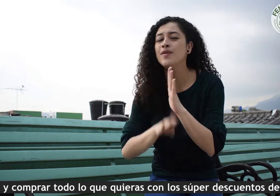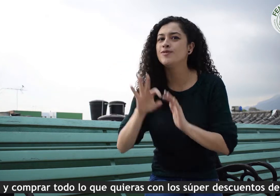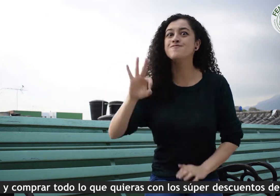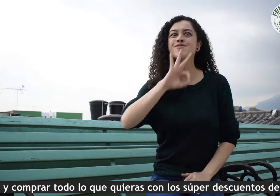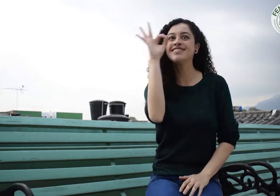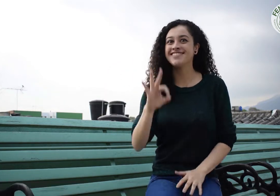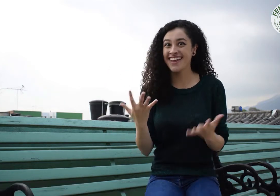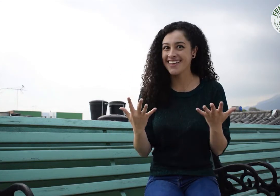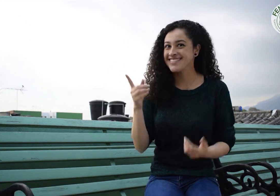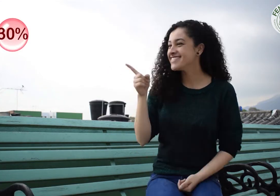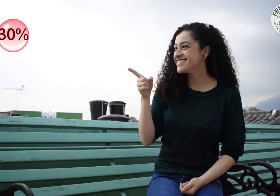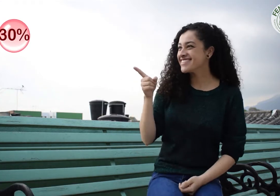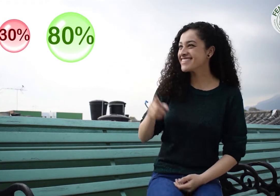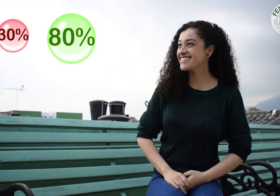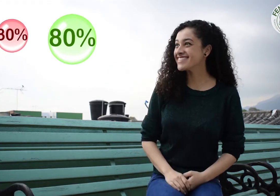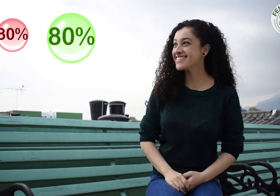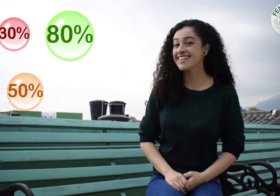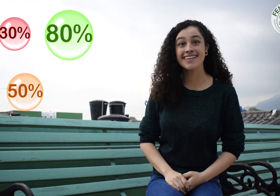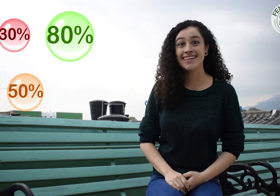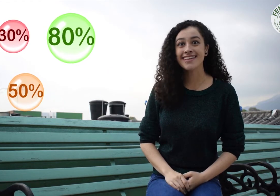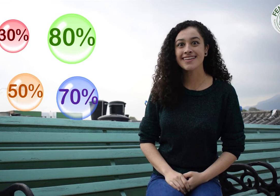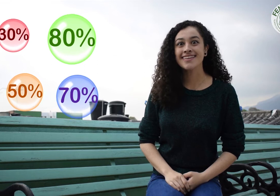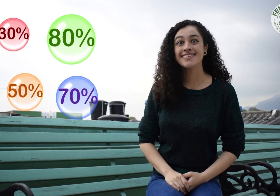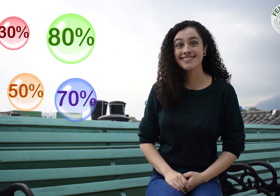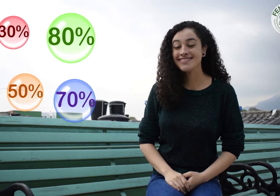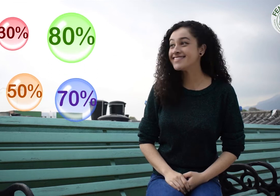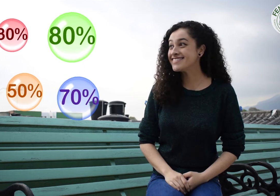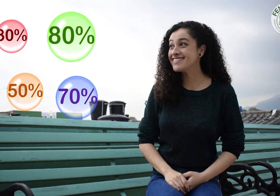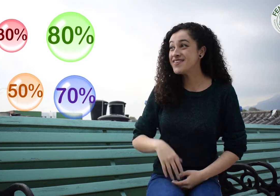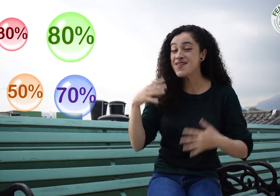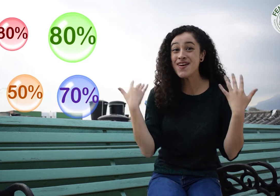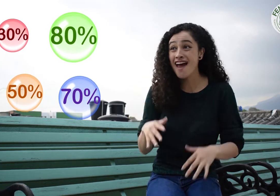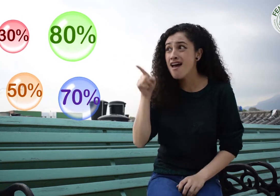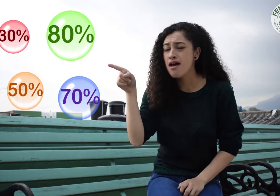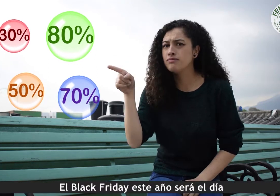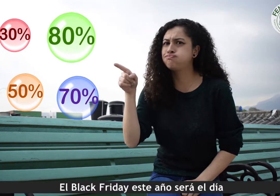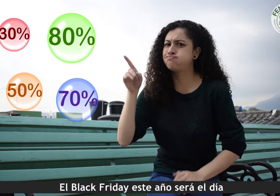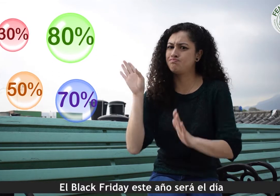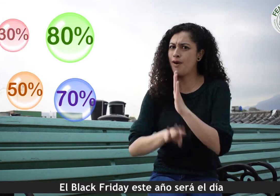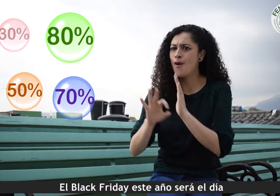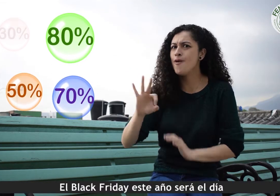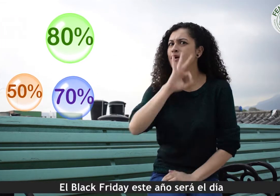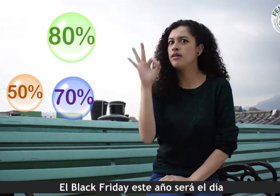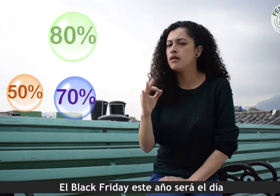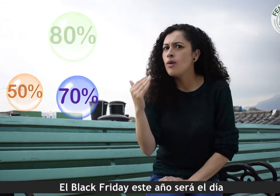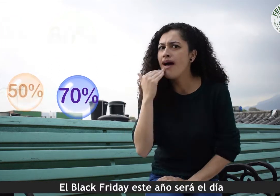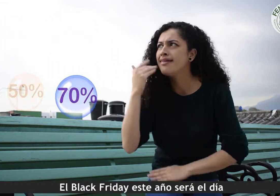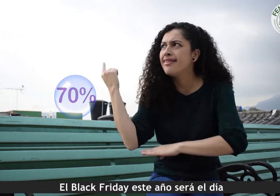30, 80, 50 y 70% de descuento. El Black Friday este año será el día